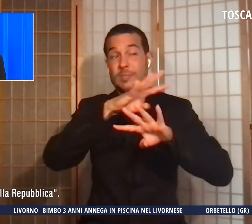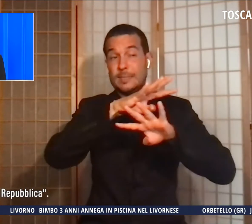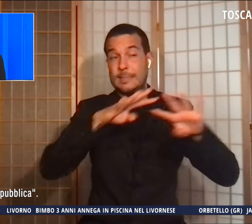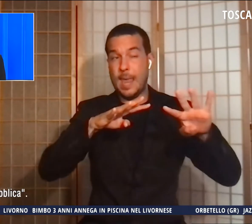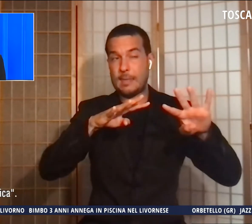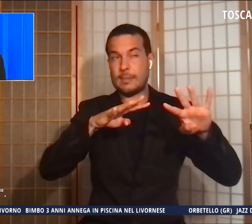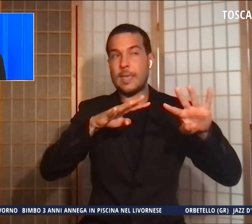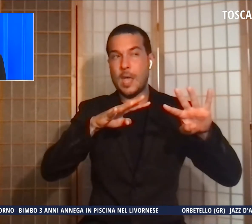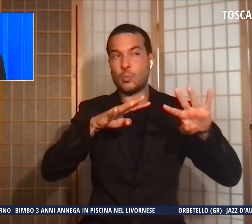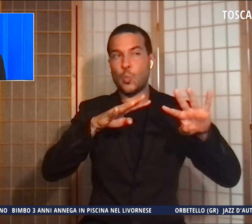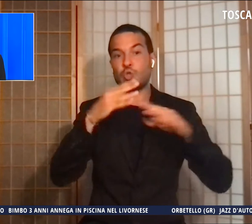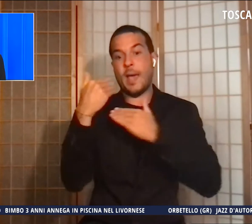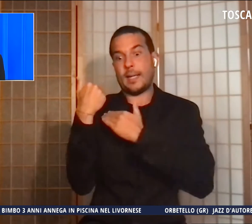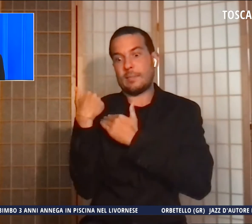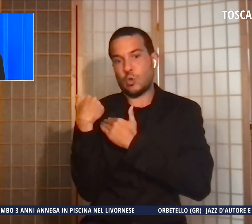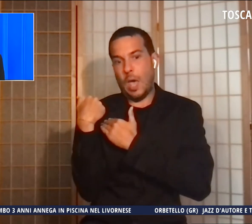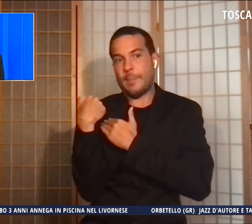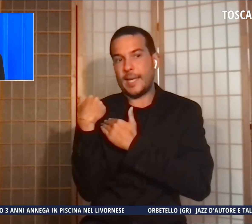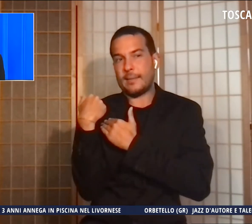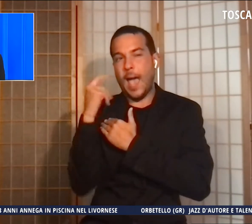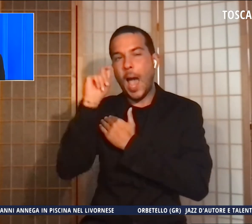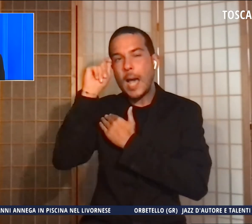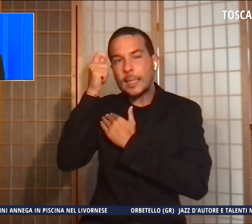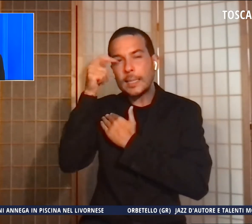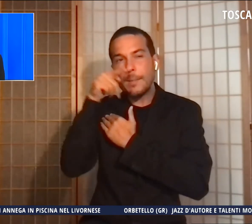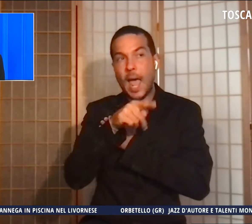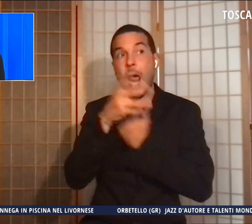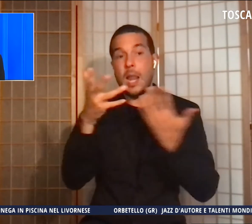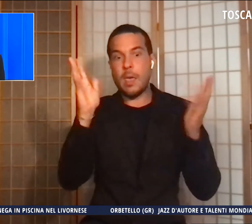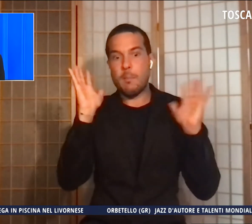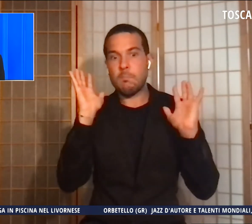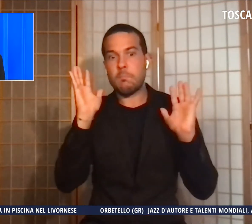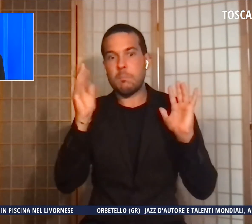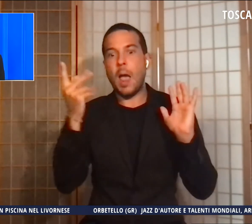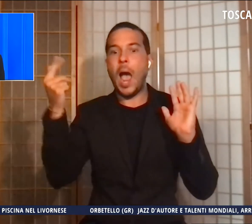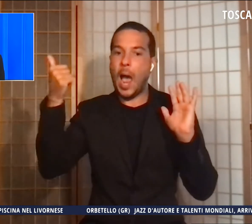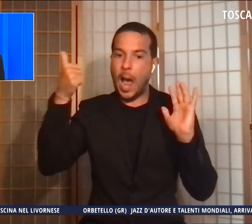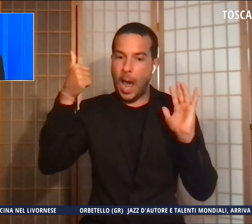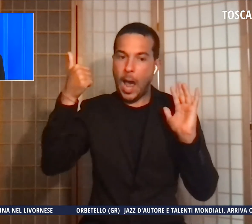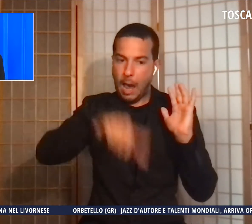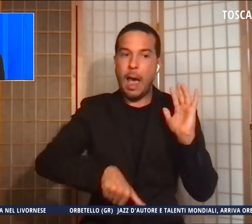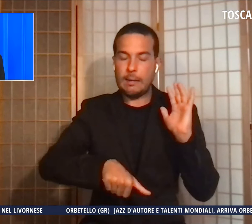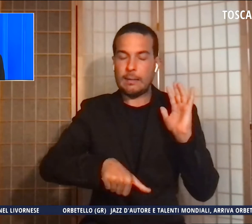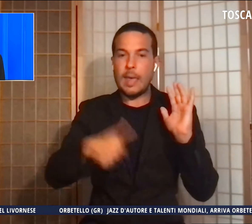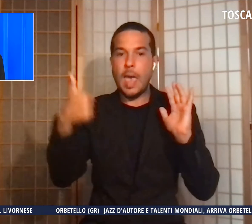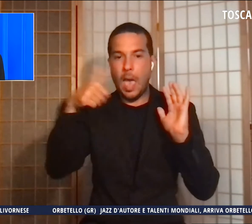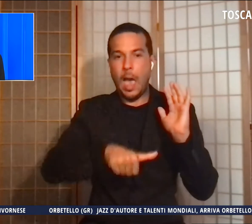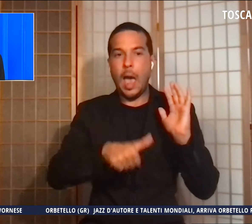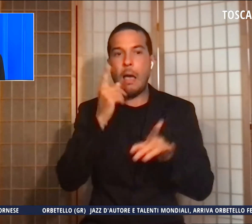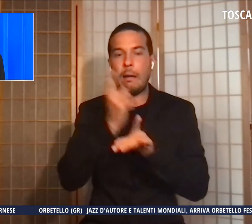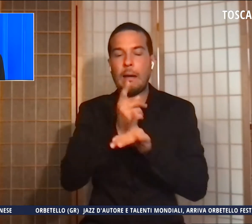atti criminosi, ma vi sono state personalità che sono state portate al confine per motivi politici.